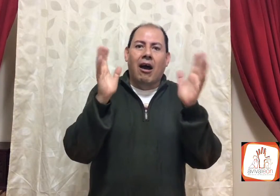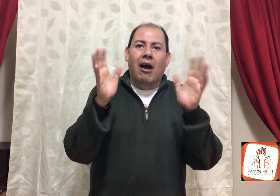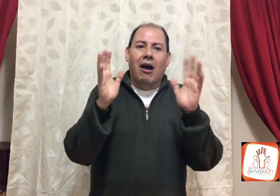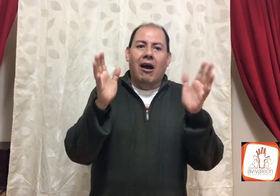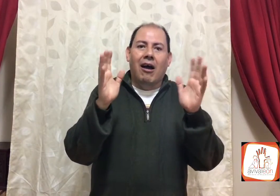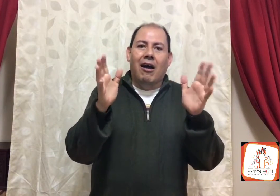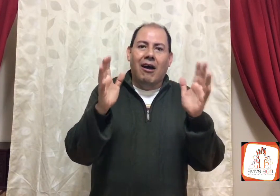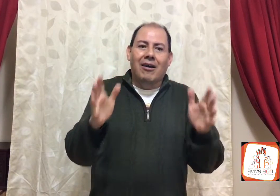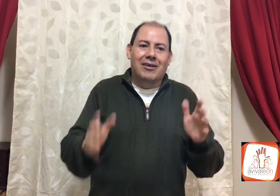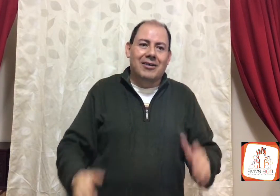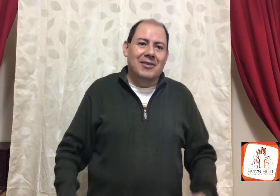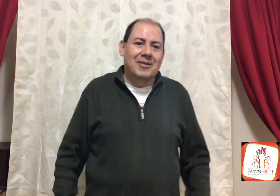ah,